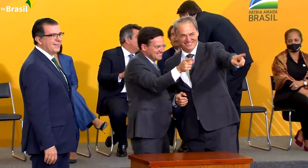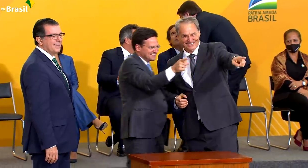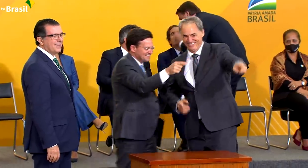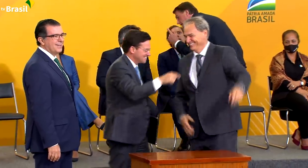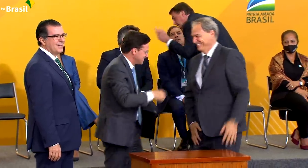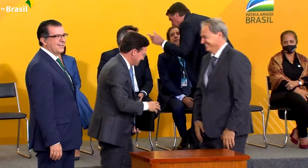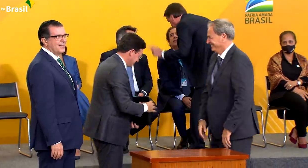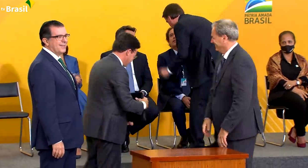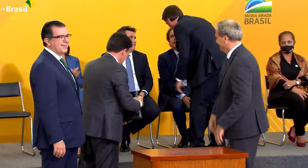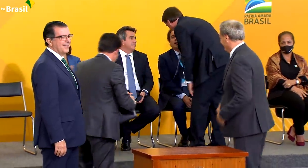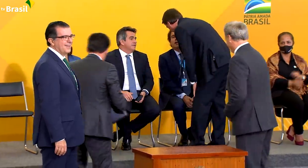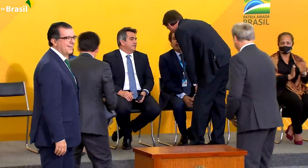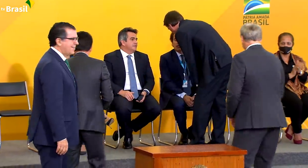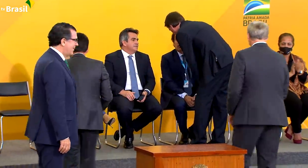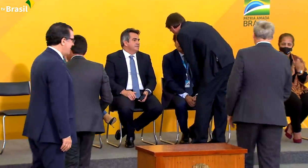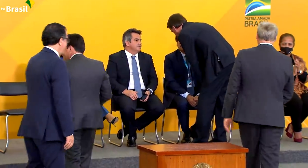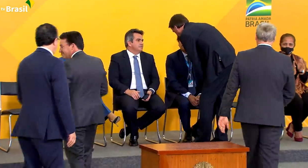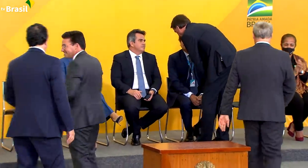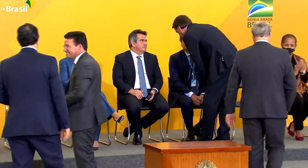de alimentos.